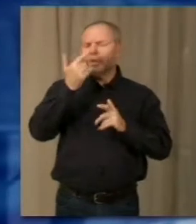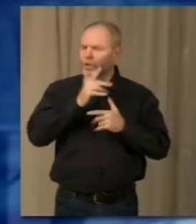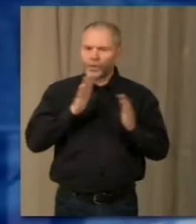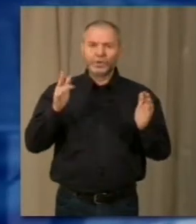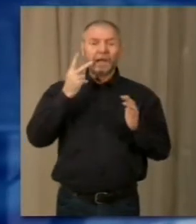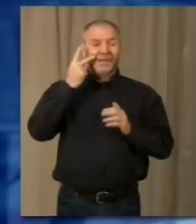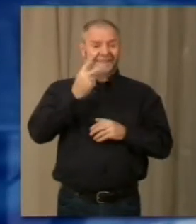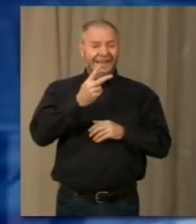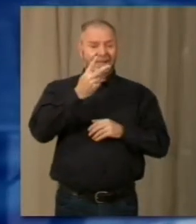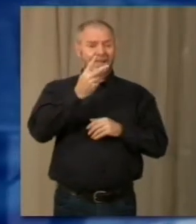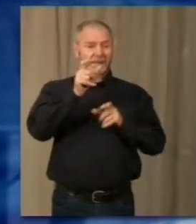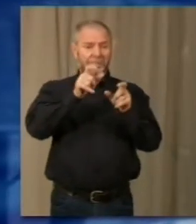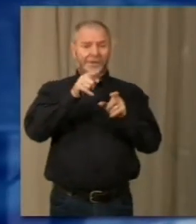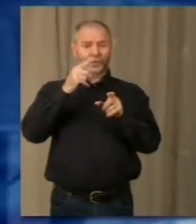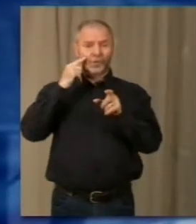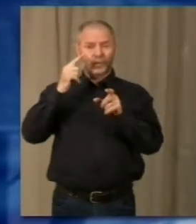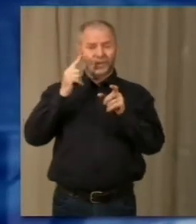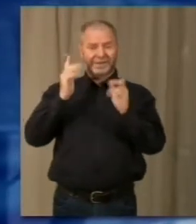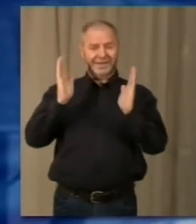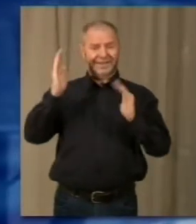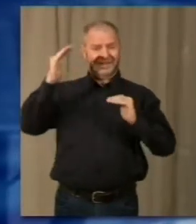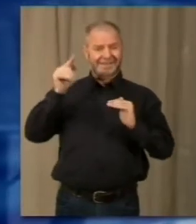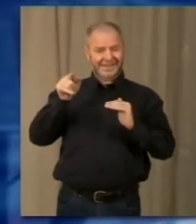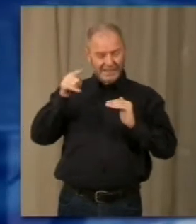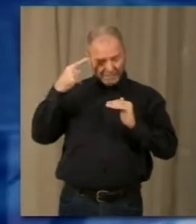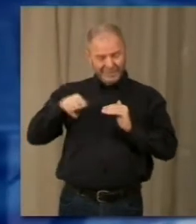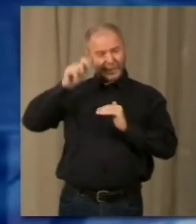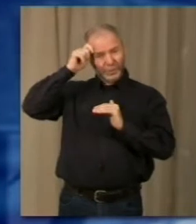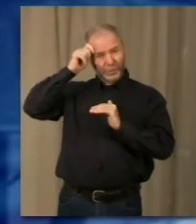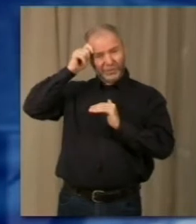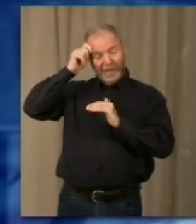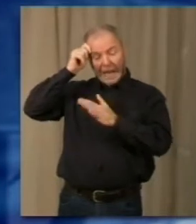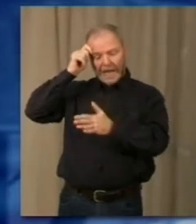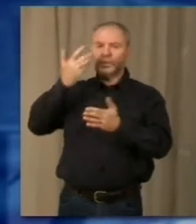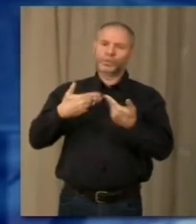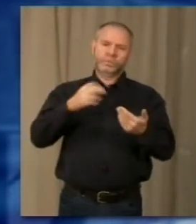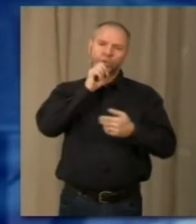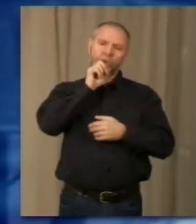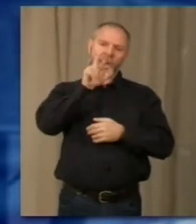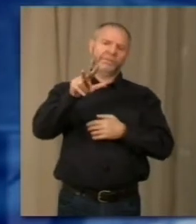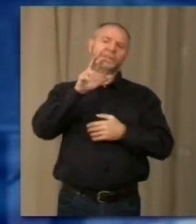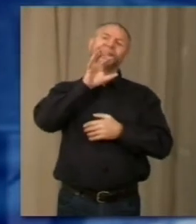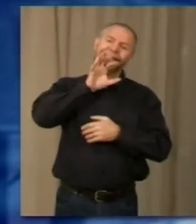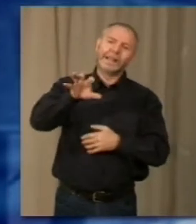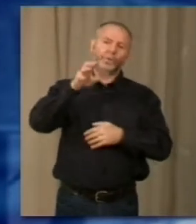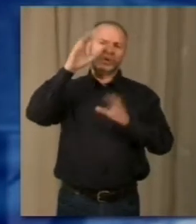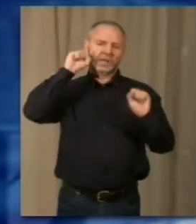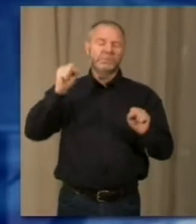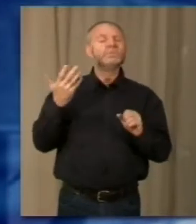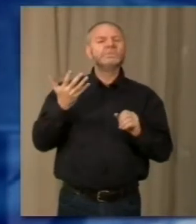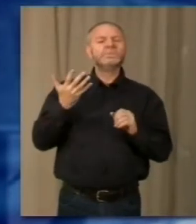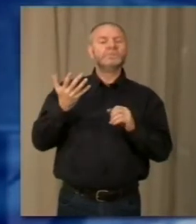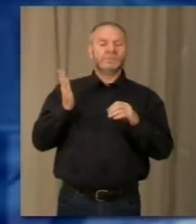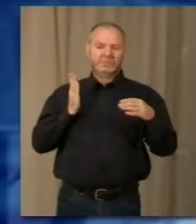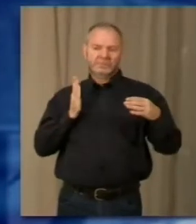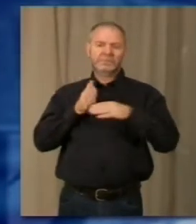segnalitiche dei due sinti residenti nel torinese i due truffatori a denunciarli subito. I due entravano nelle case sostenendo